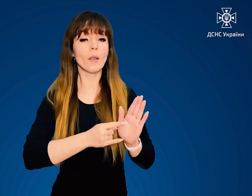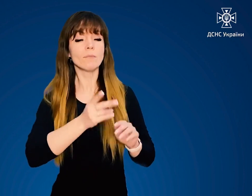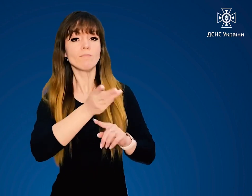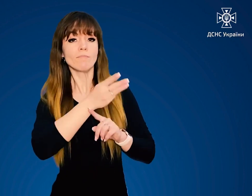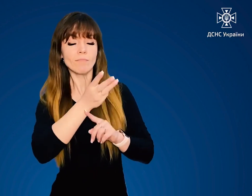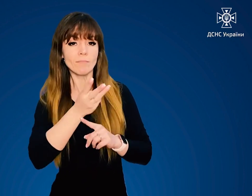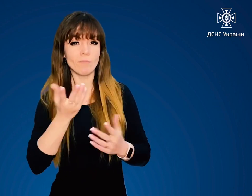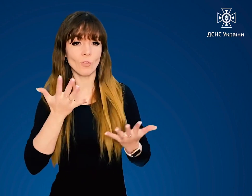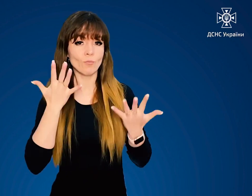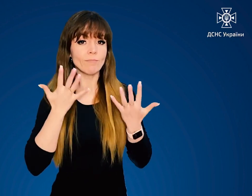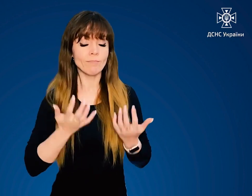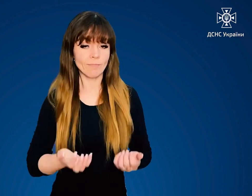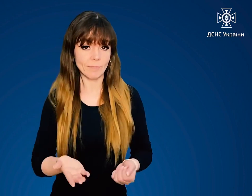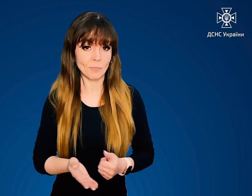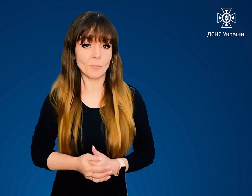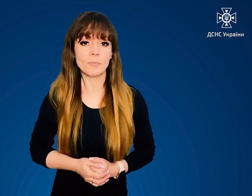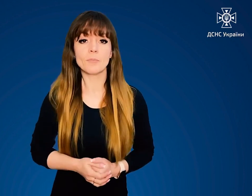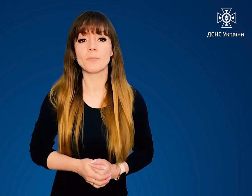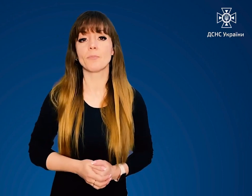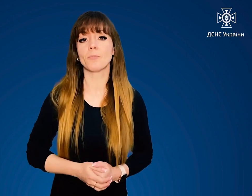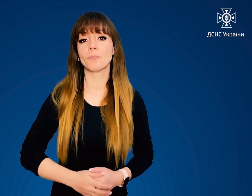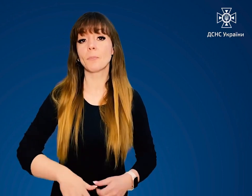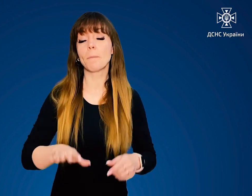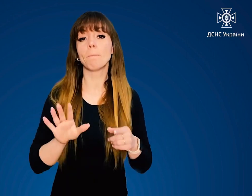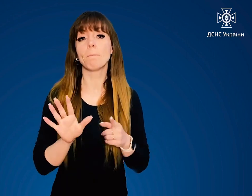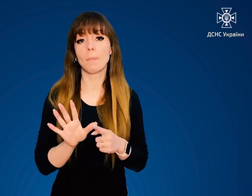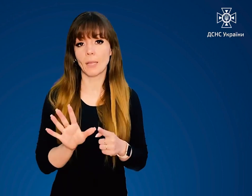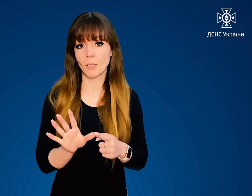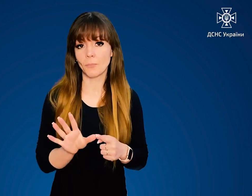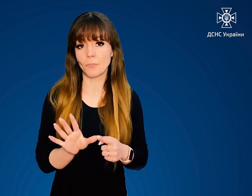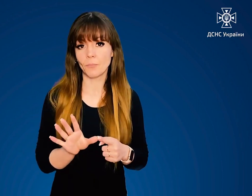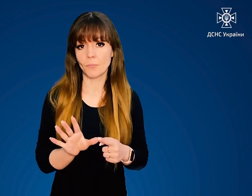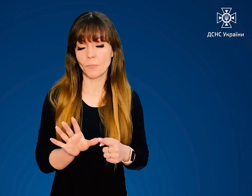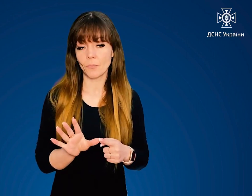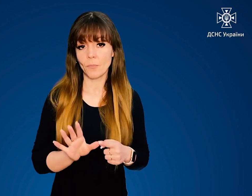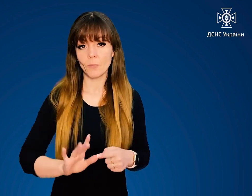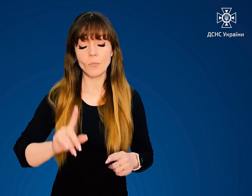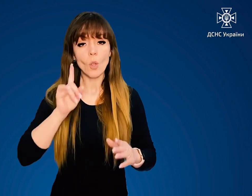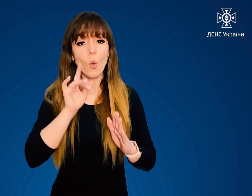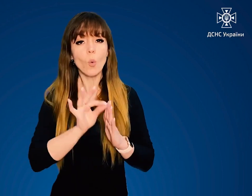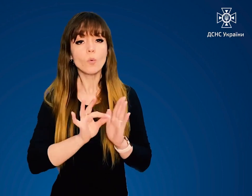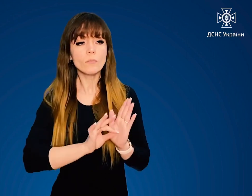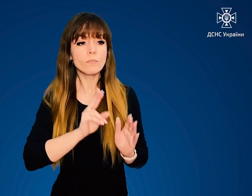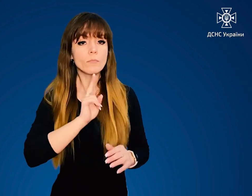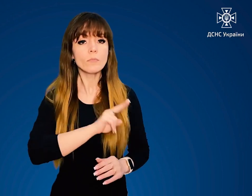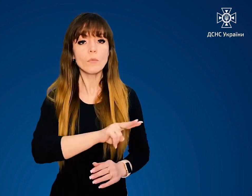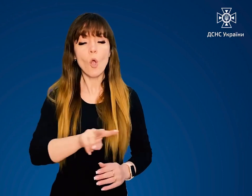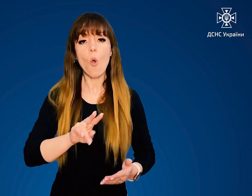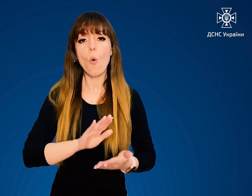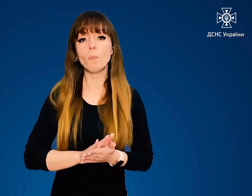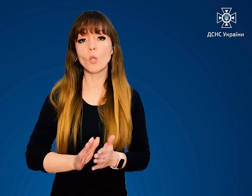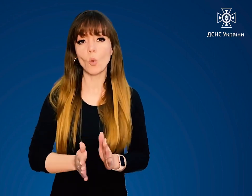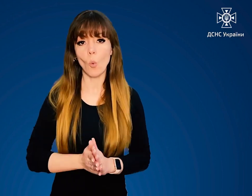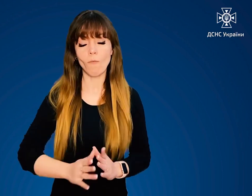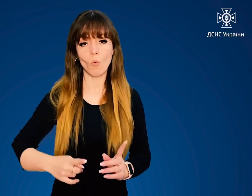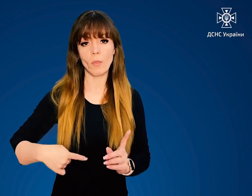мобільного телефону. П'яте. Оцініть обстановку навколо.